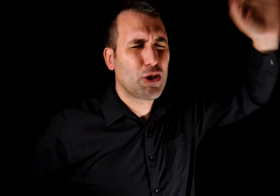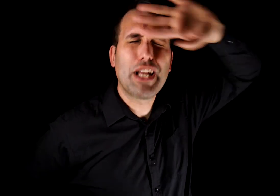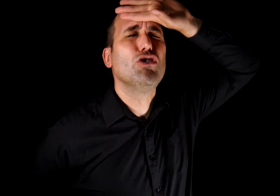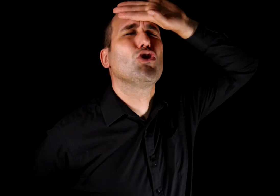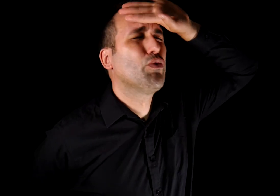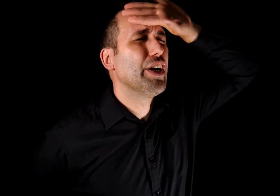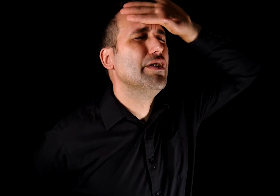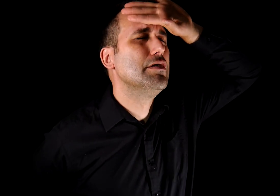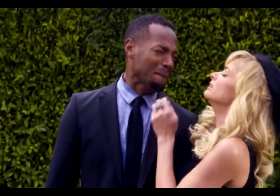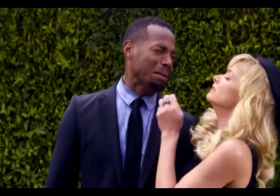cuánto sufrió.